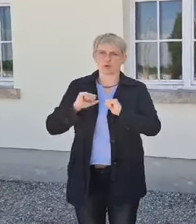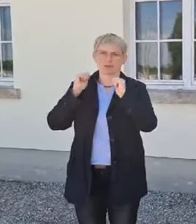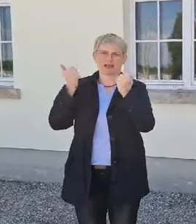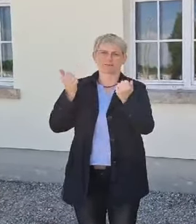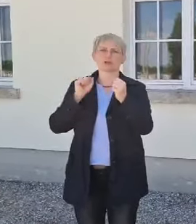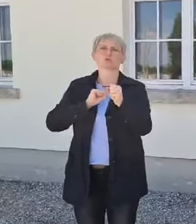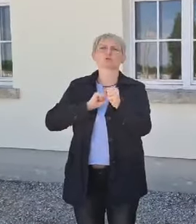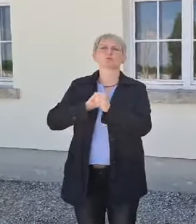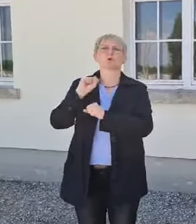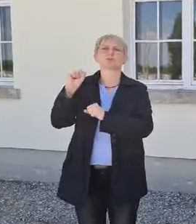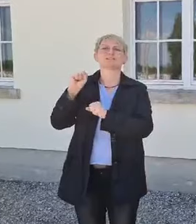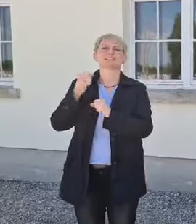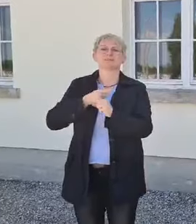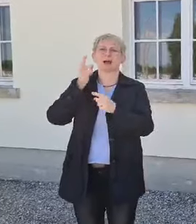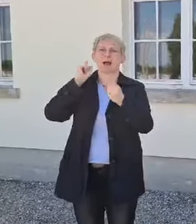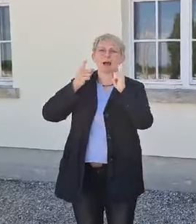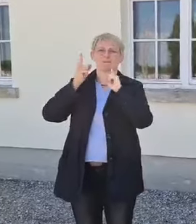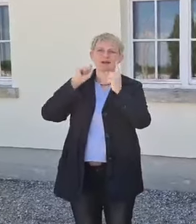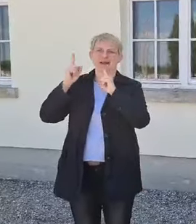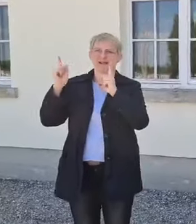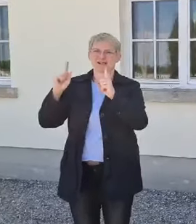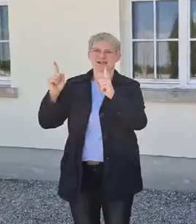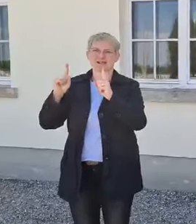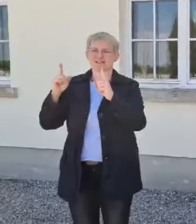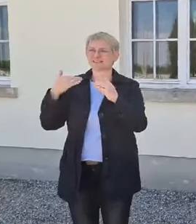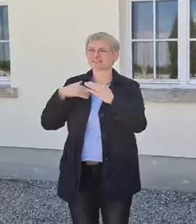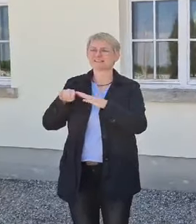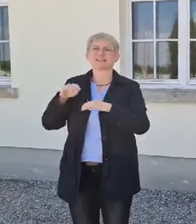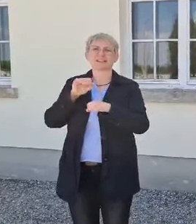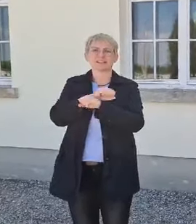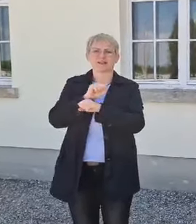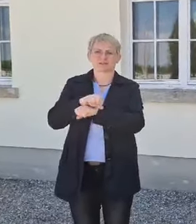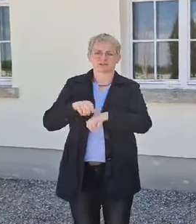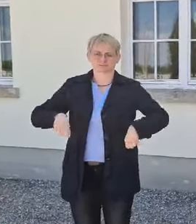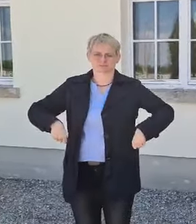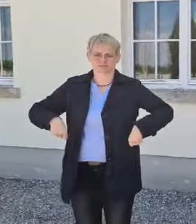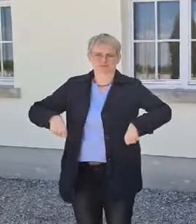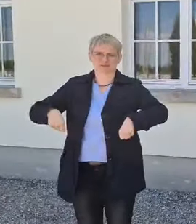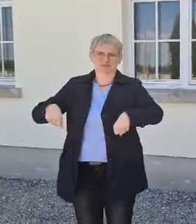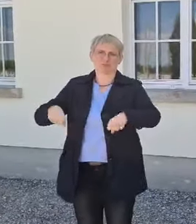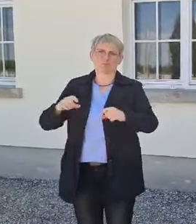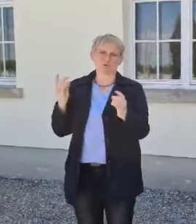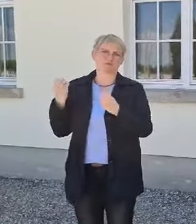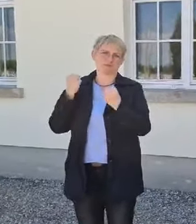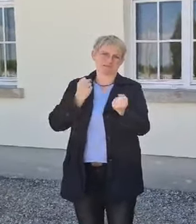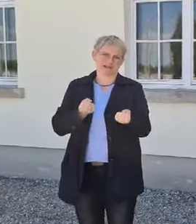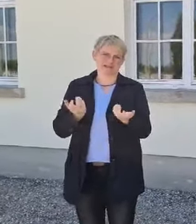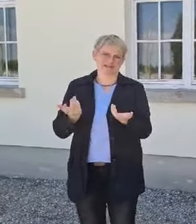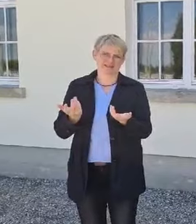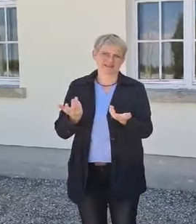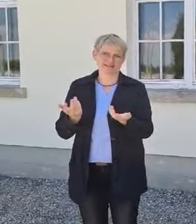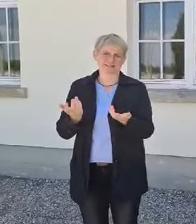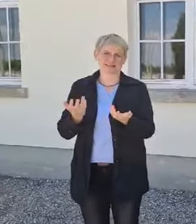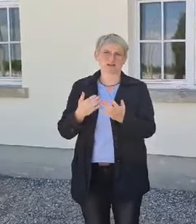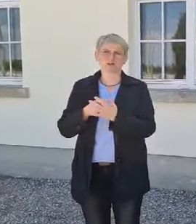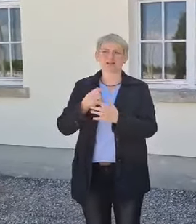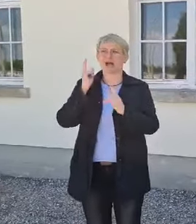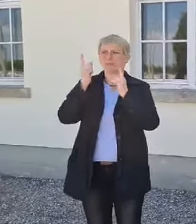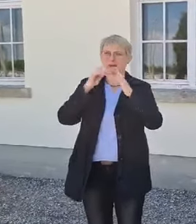zum Appell von den anderen Inhaftierten gebracht werden mussten. Und zum Thema Appellplatz habe ich noch eine